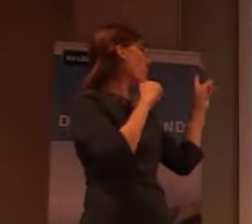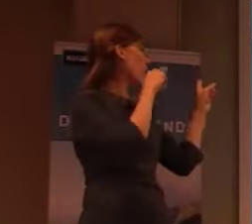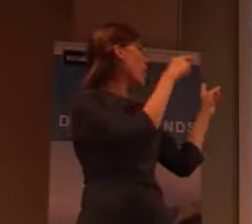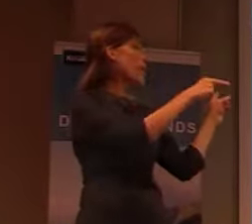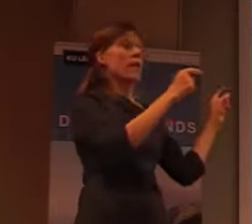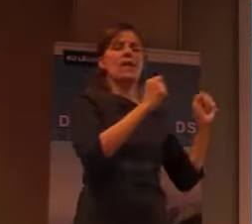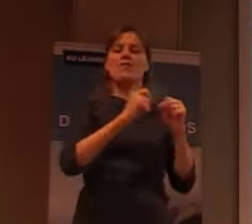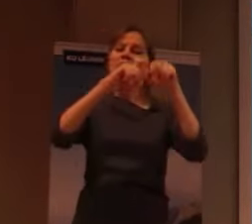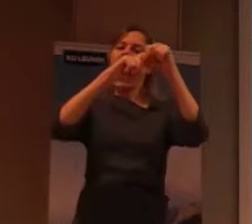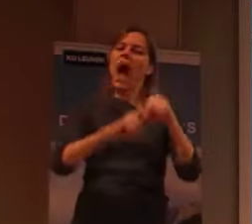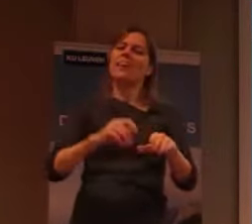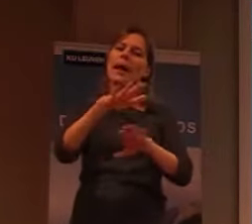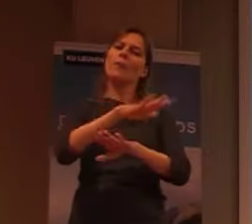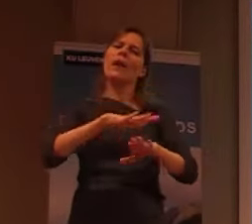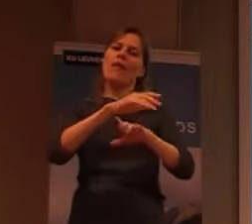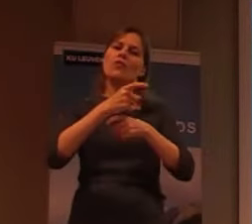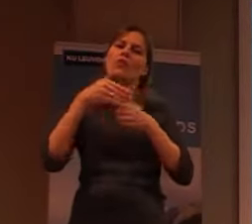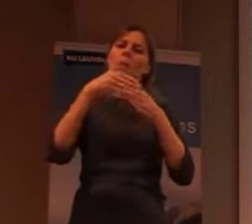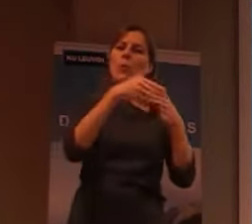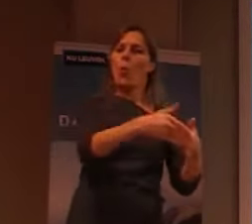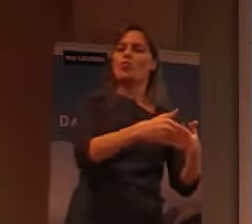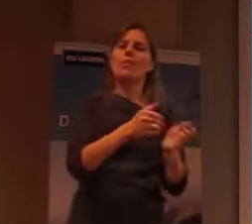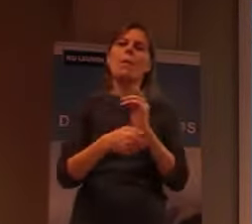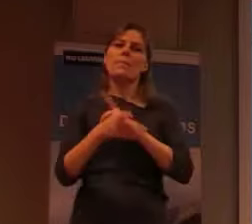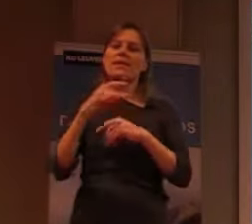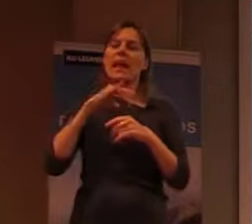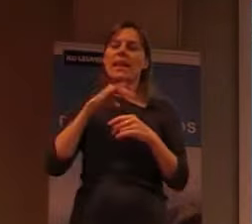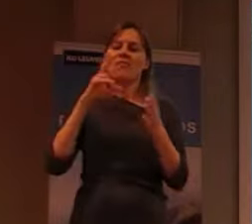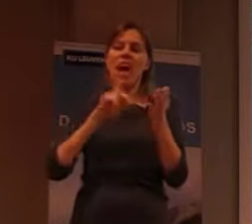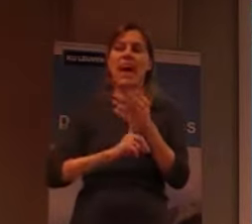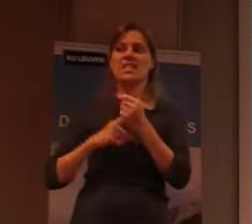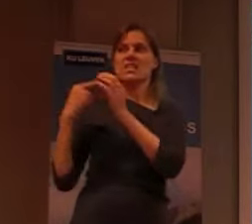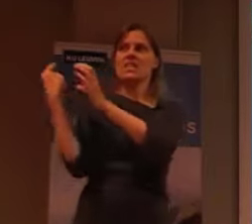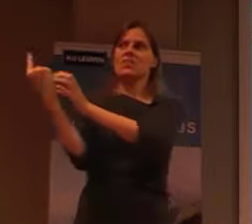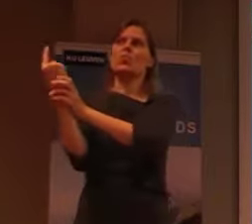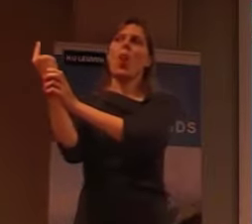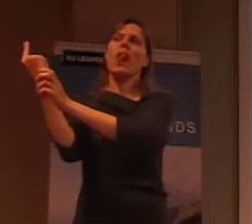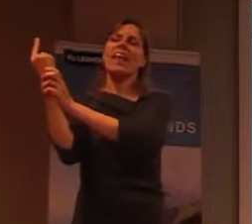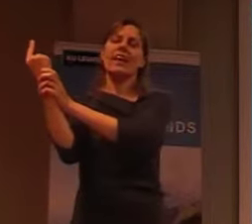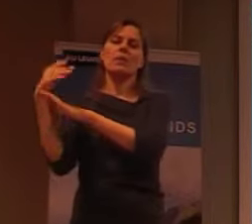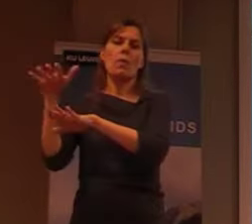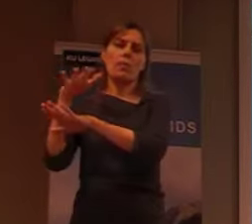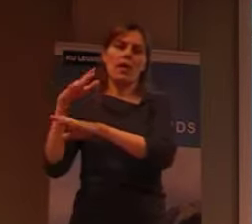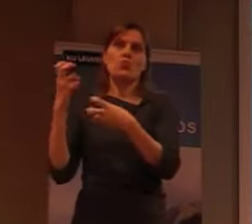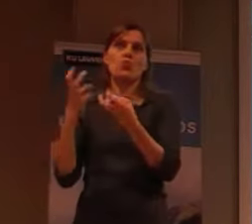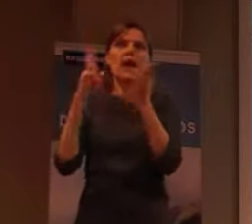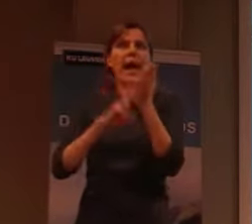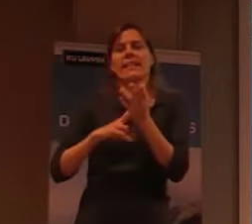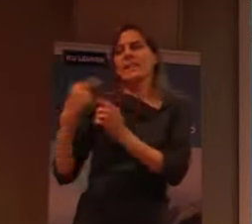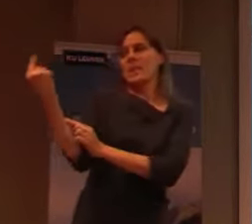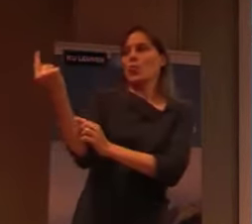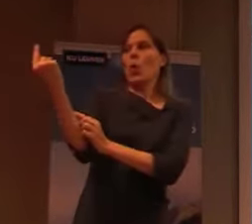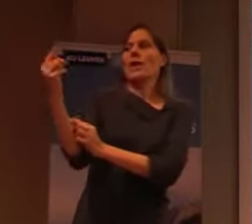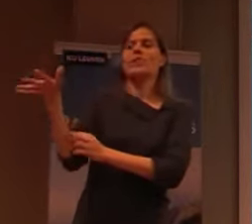Meestal de leprasites die bevinden zich meestal op heel geïsoleerde plekken. Men zoekt geïsoleerde plekken. En